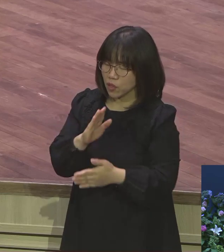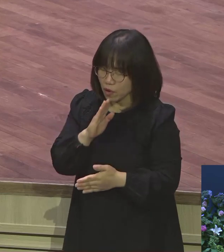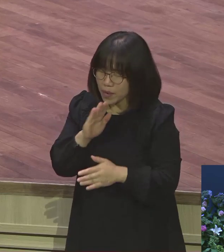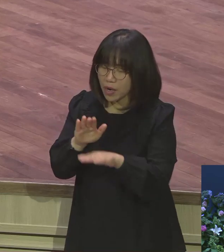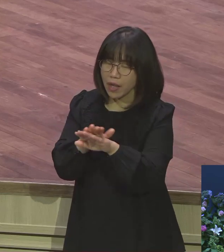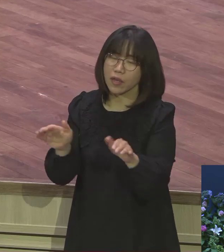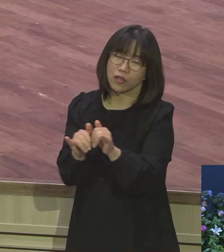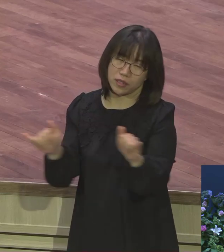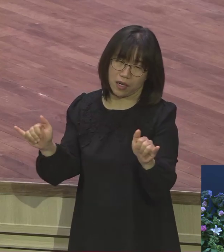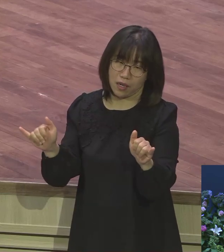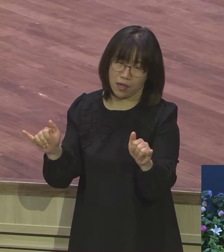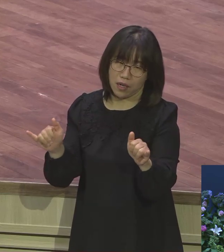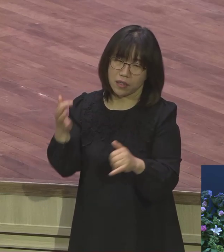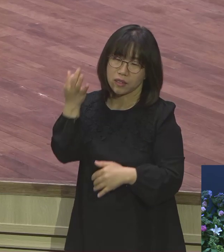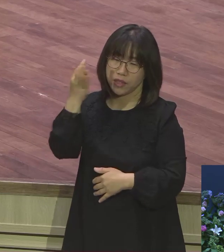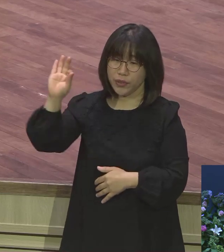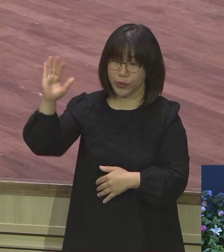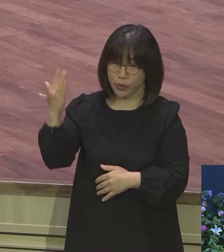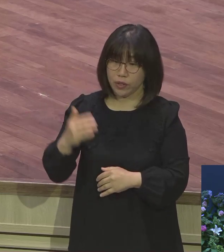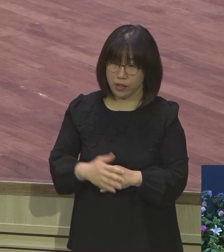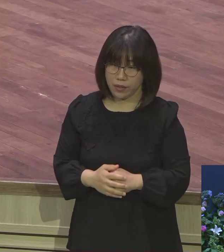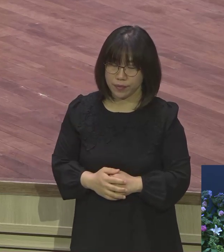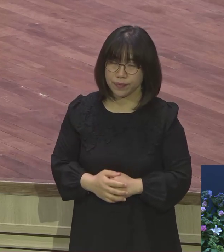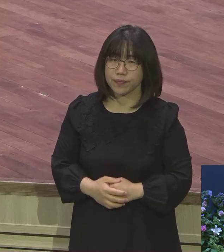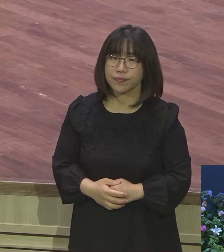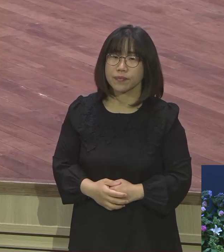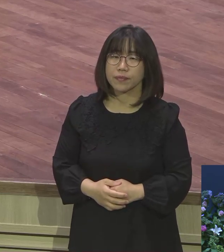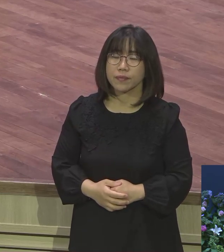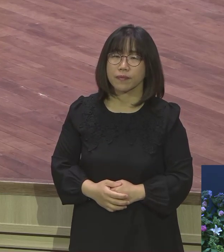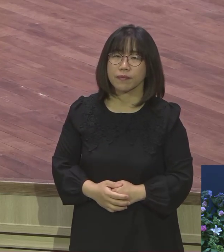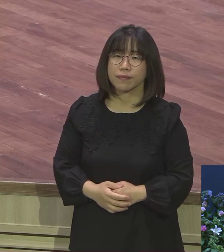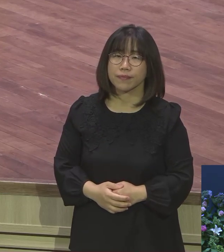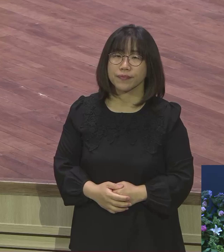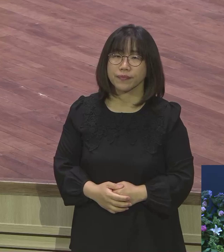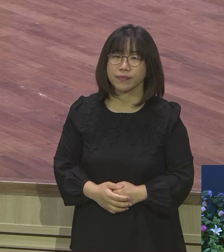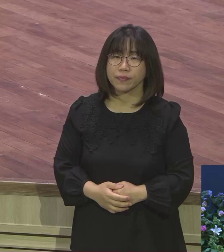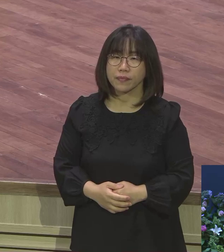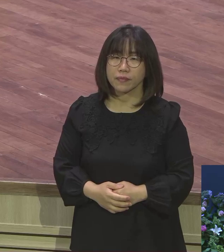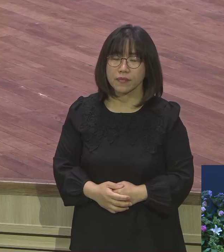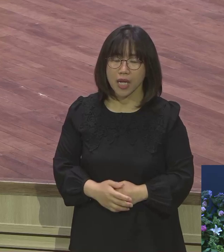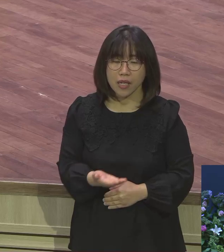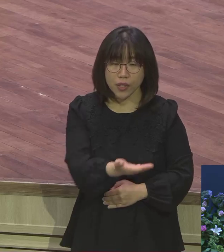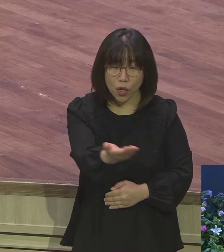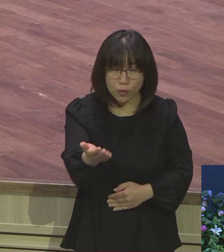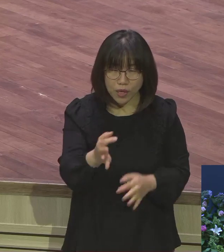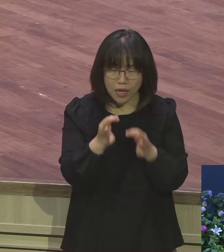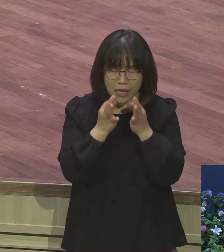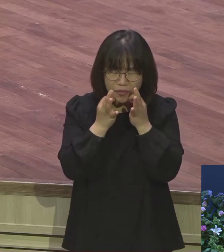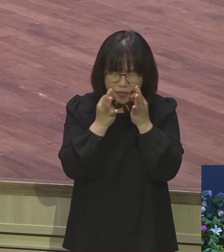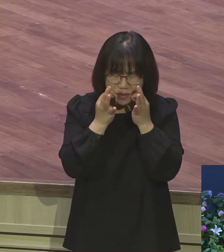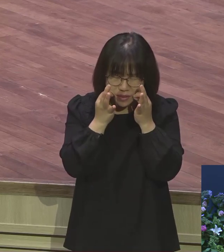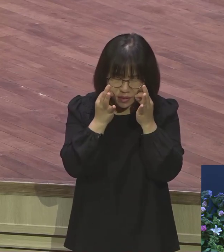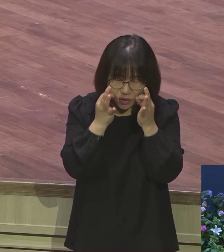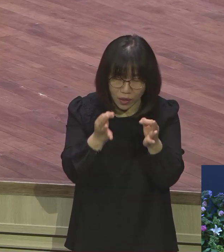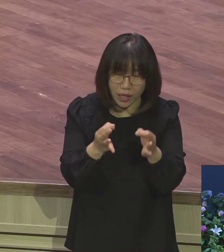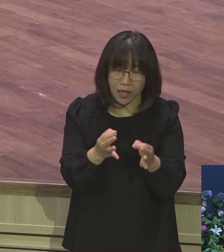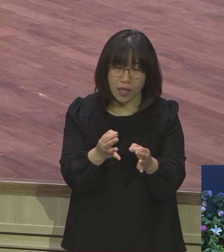예수님이 나의 그리스도 되심을 확인케 하야죠. 간절하게 진실되게 놀면서 진정한 말로